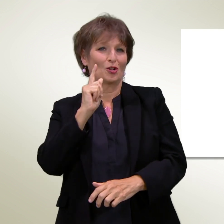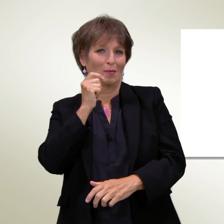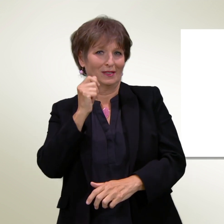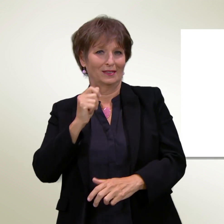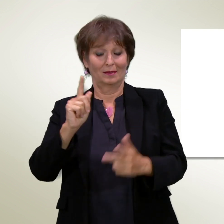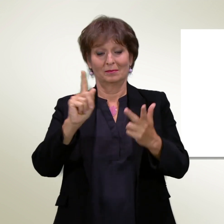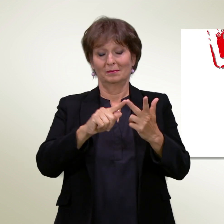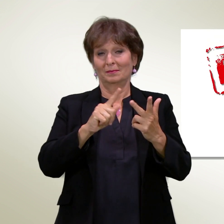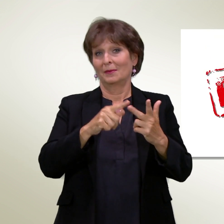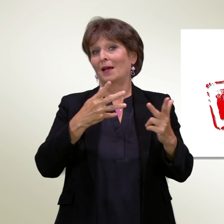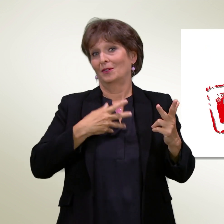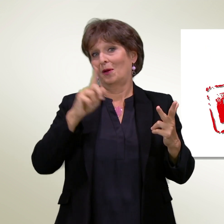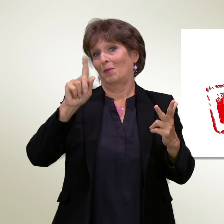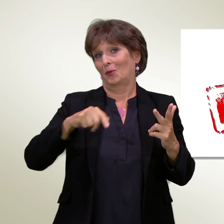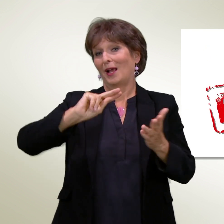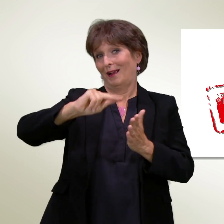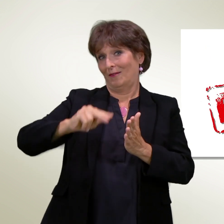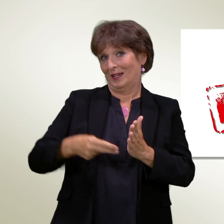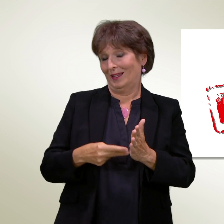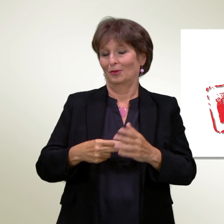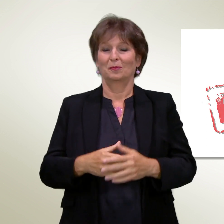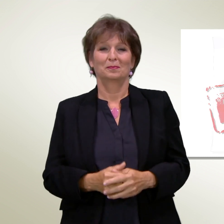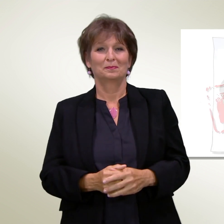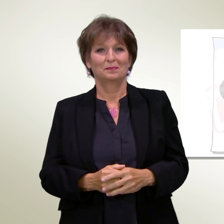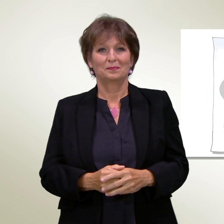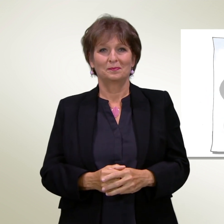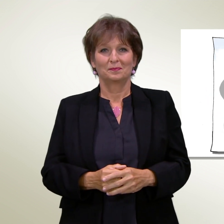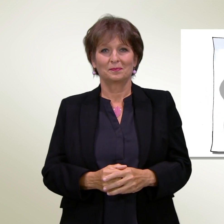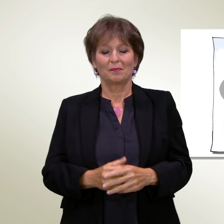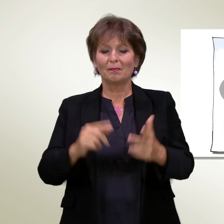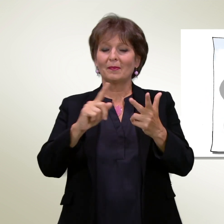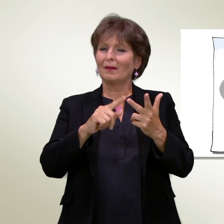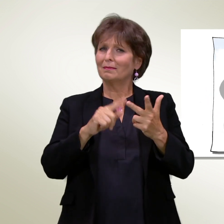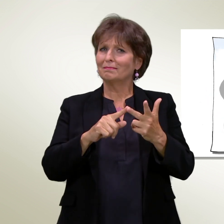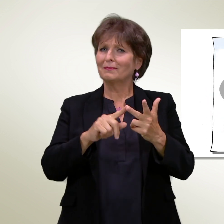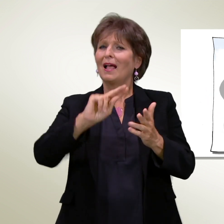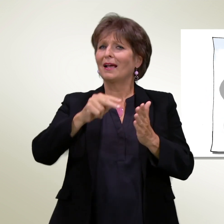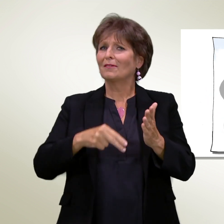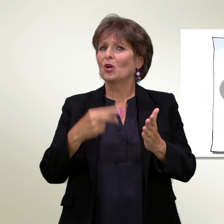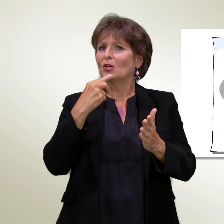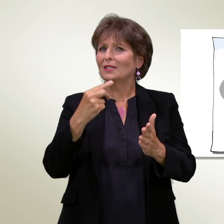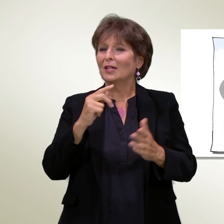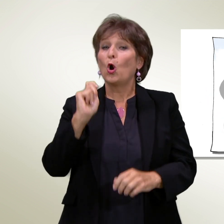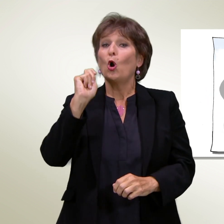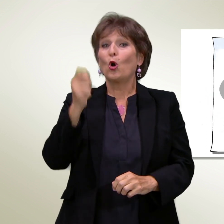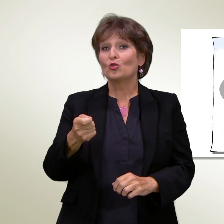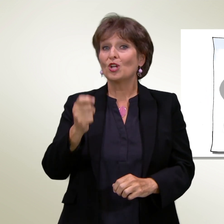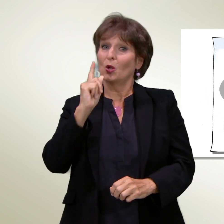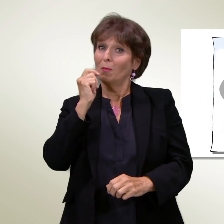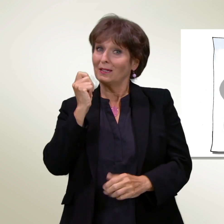stato lanciato il referendum. Secondo gli oppositori, il congedo di paternità pagato è costoso, irresponsabile e